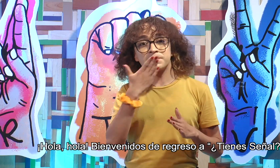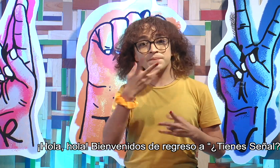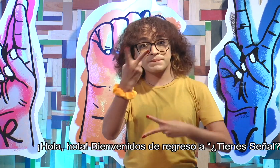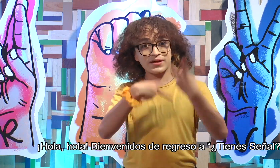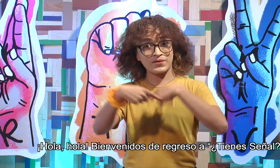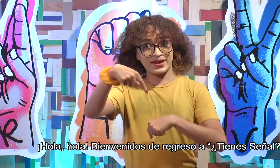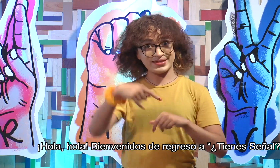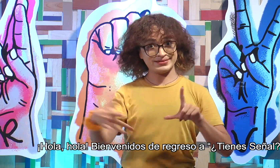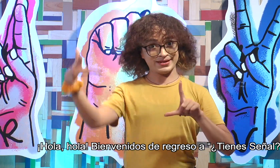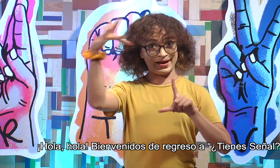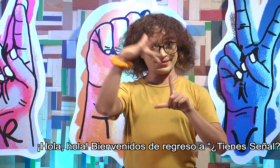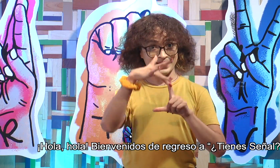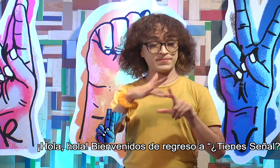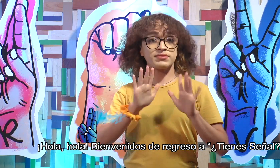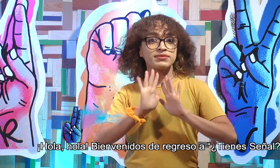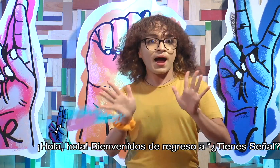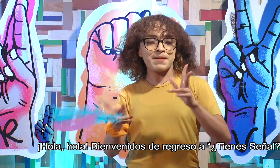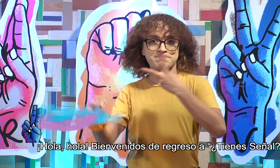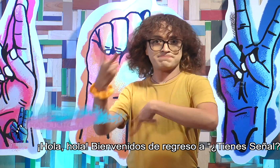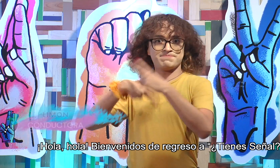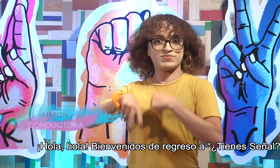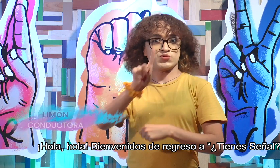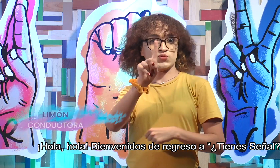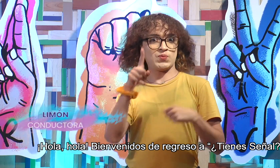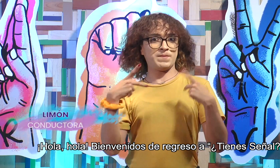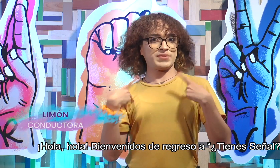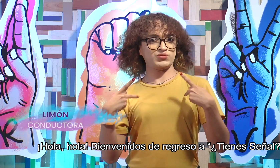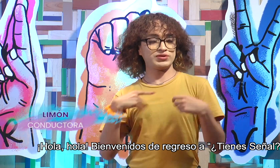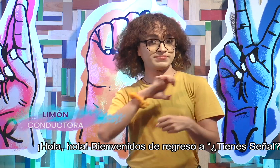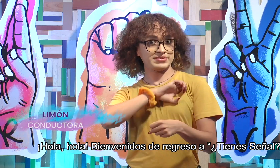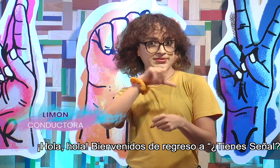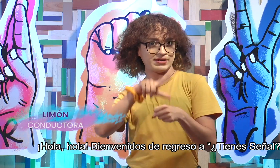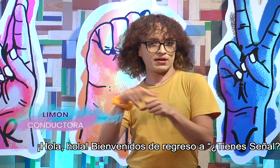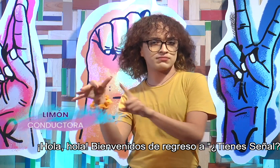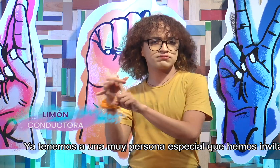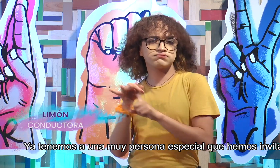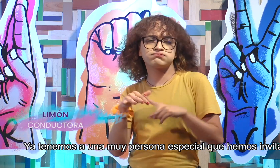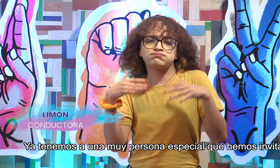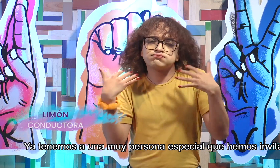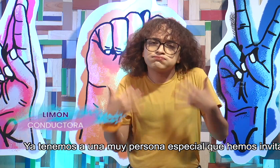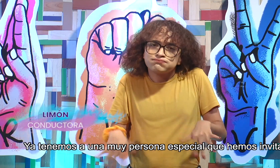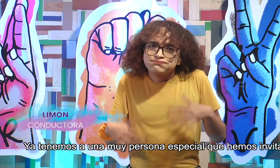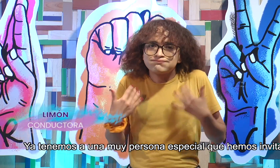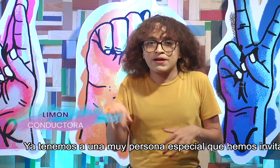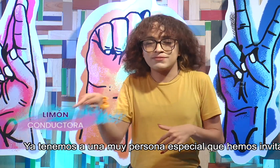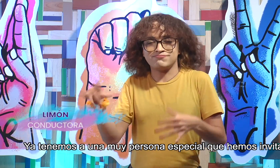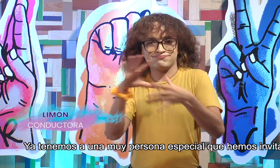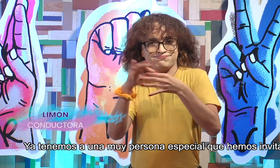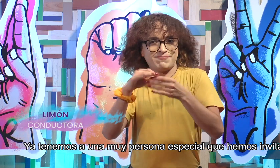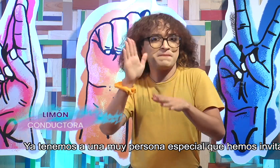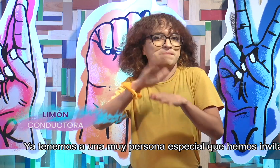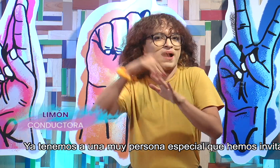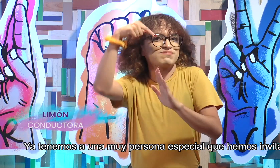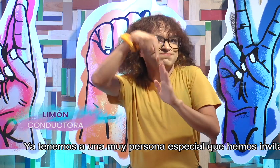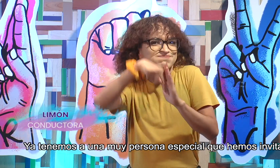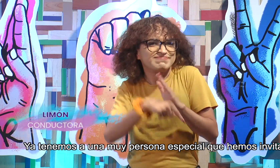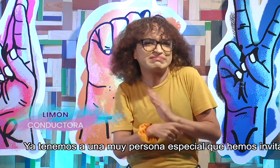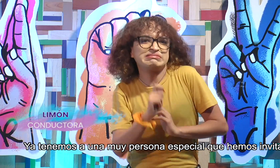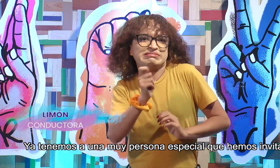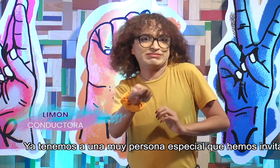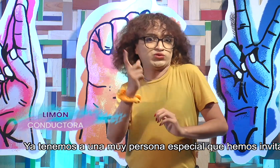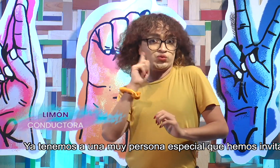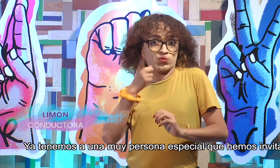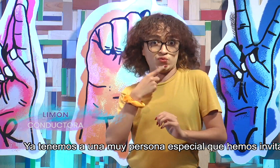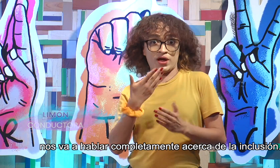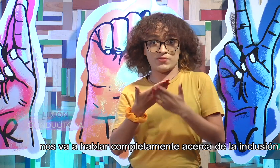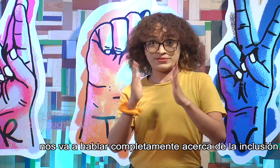¡Hola, hola! Bienvenidos de regreso a ¿Tienes señal? Ya tenemos a una persona muy especial que hemos invitado.